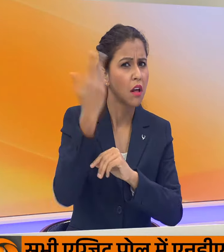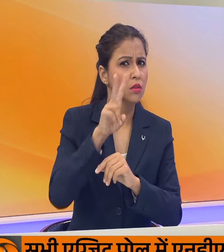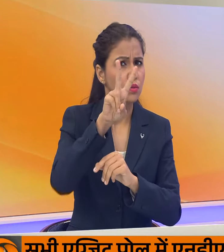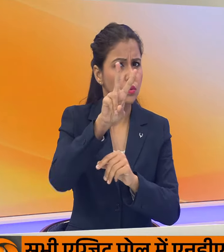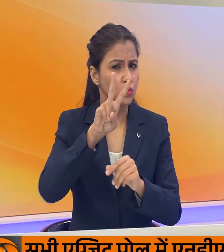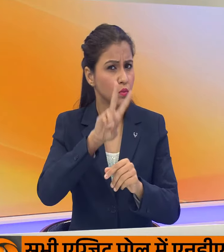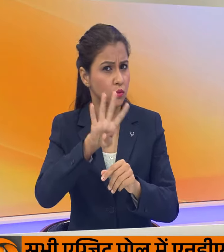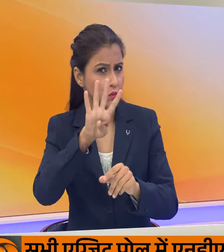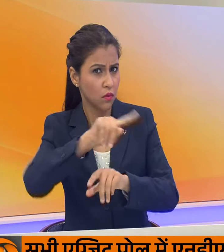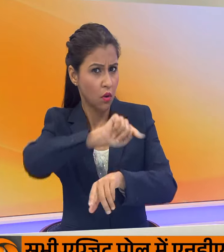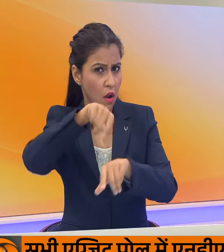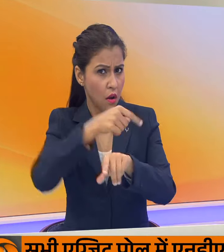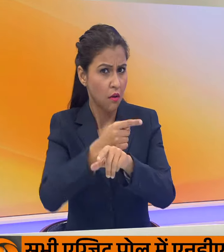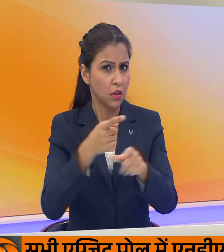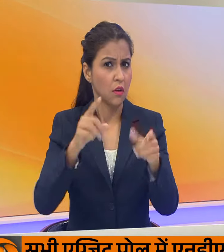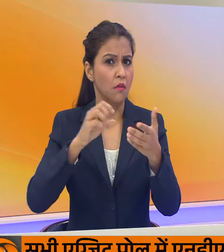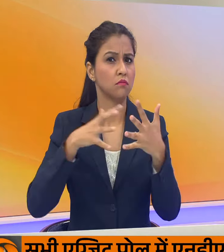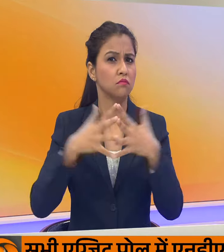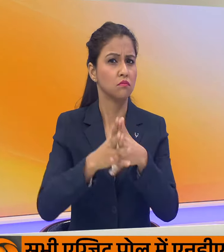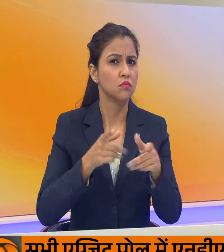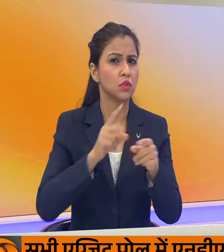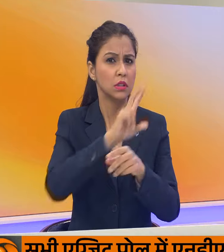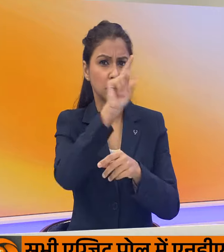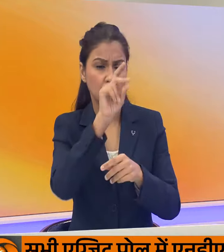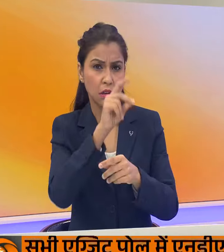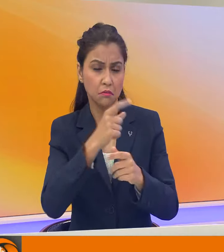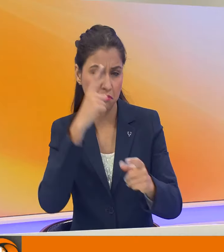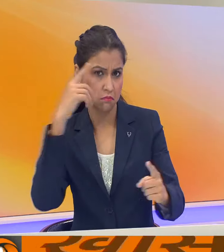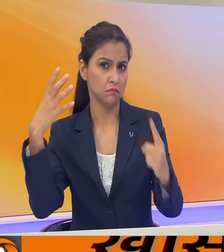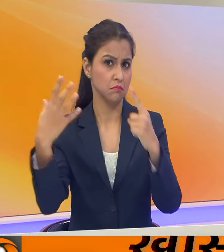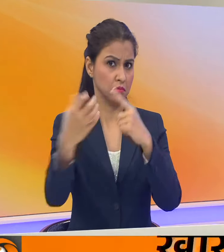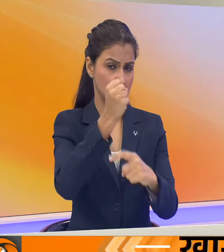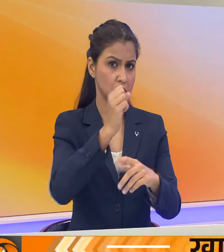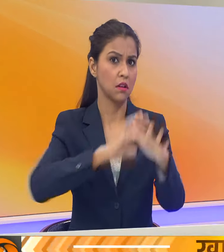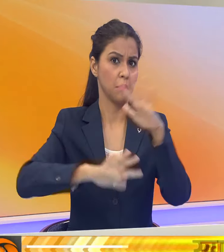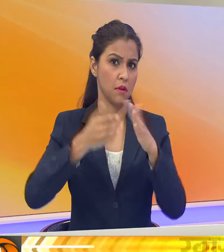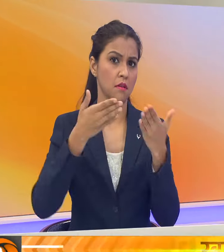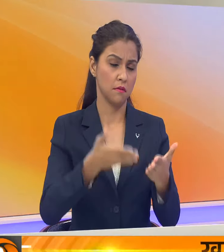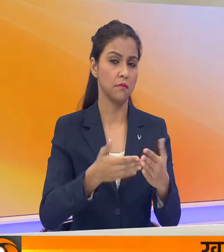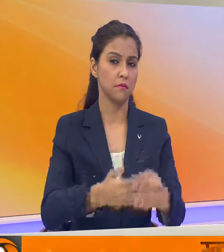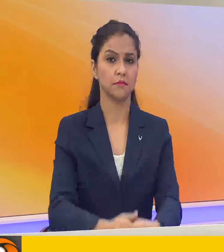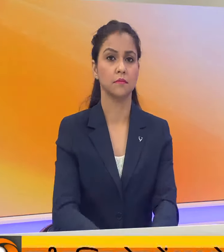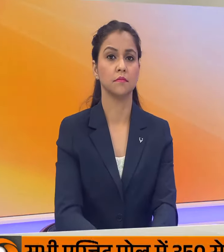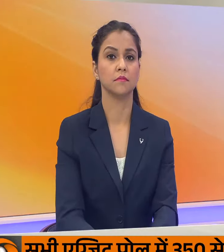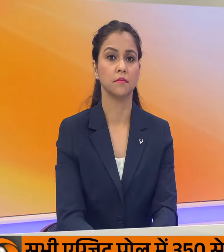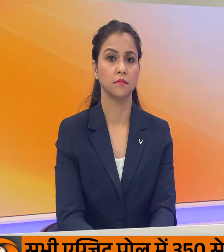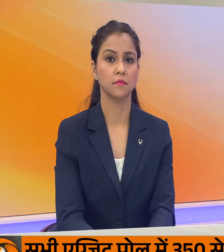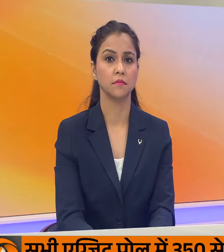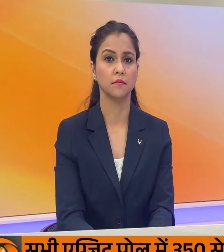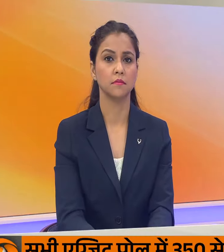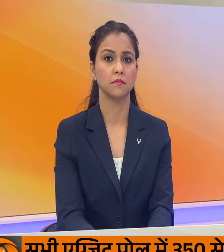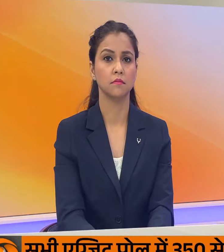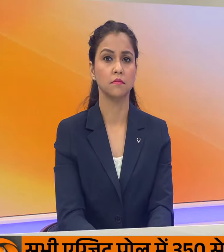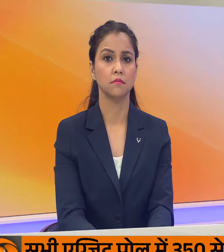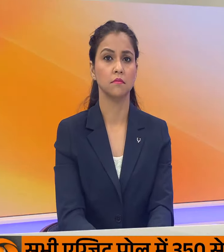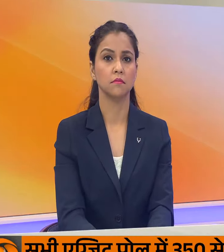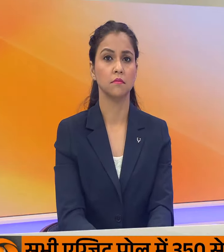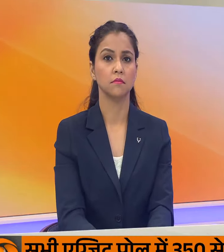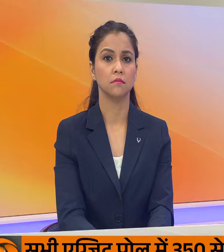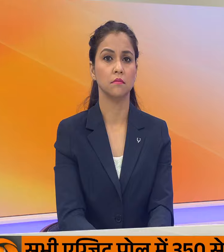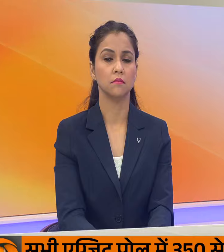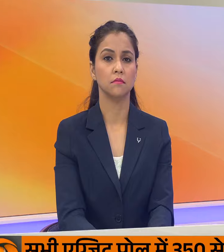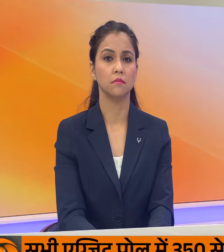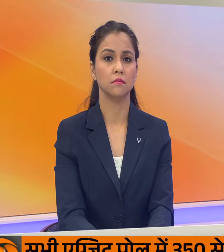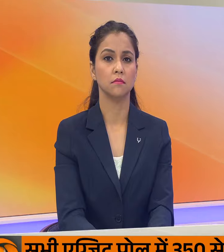घंटों के दौरान वाहक के खलाव दूसरा लक्षे करन अभियान था।